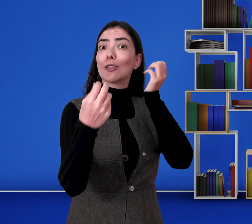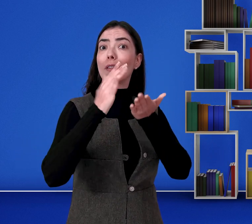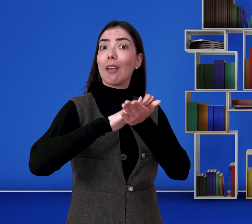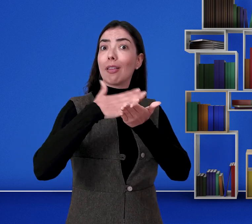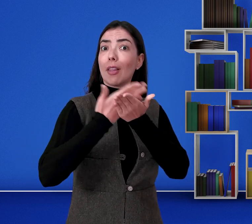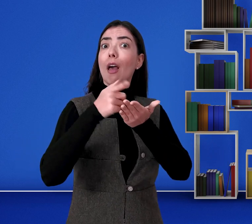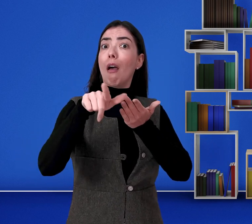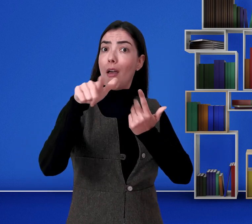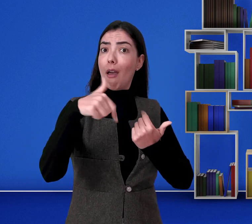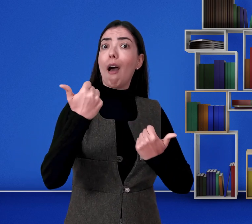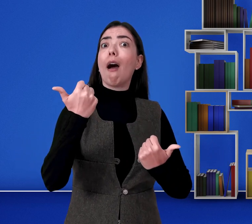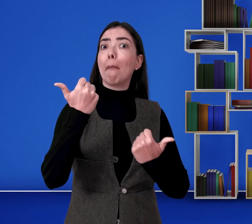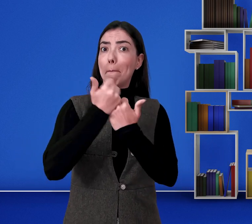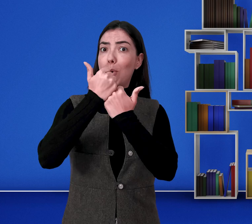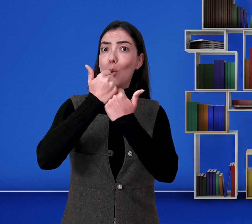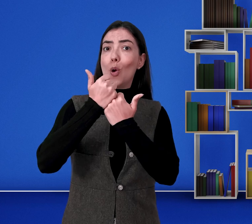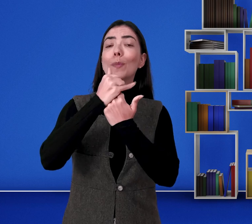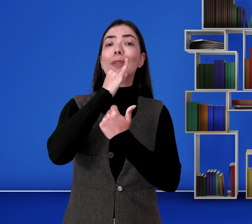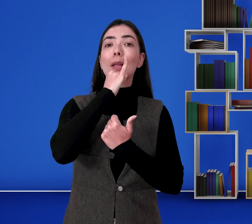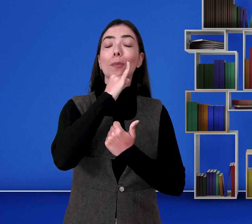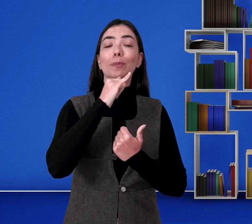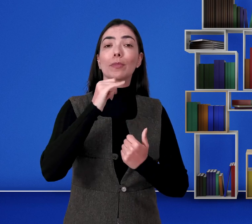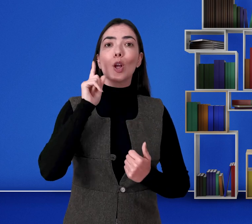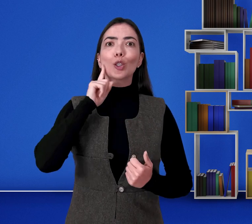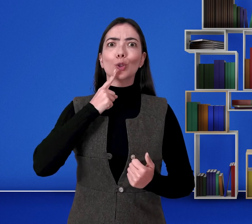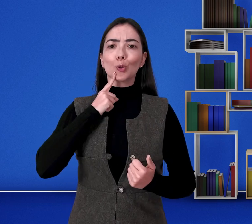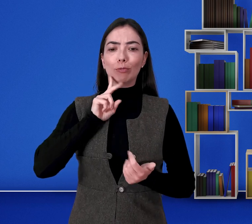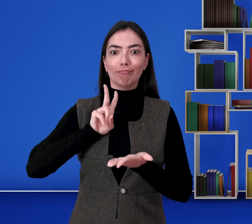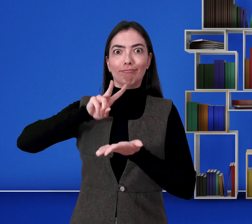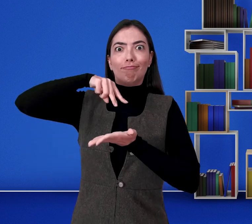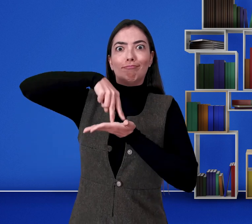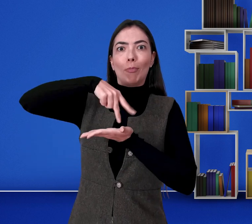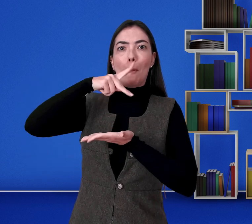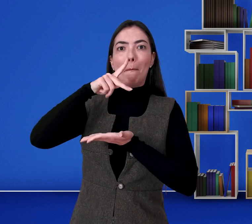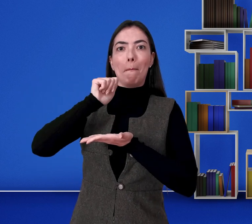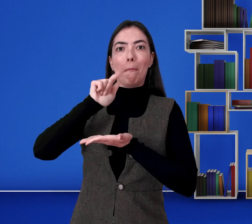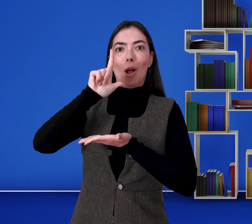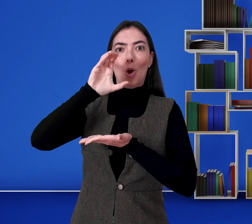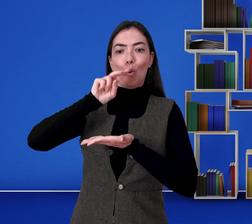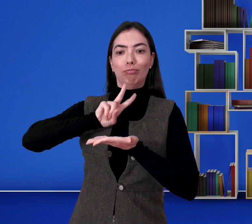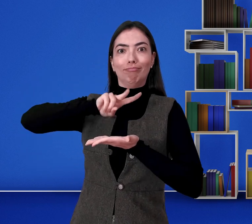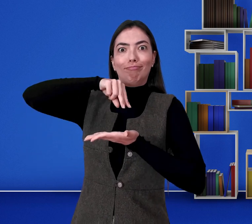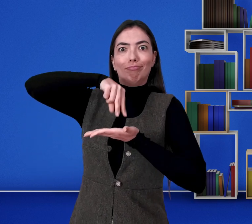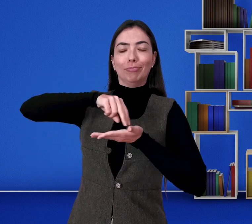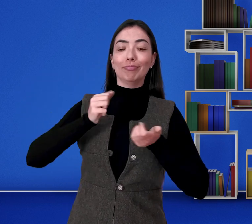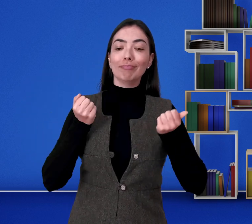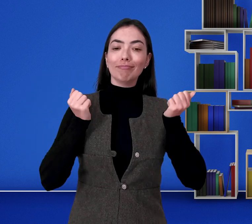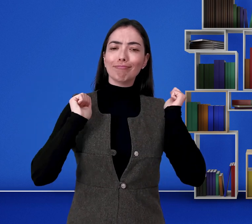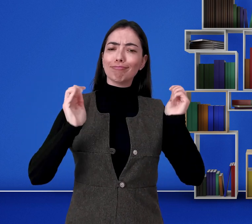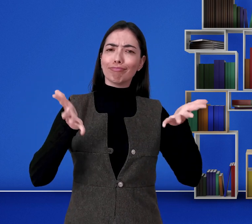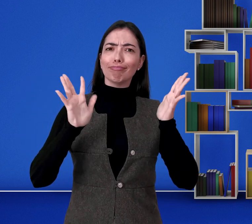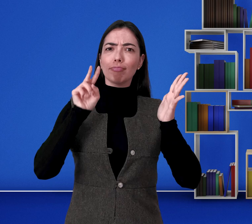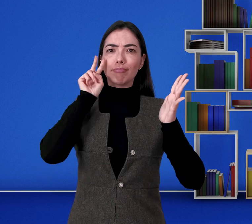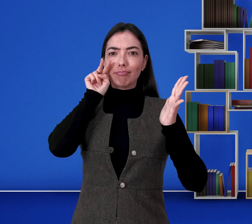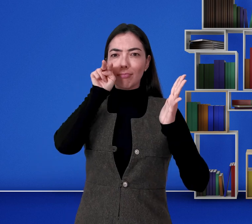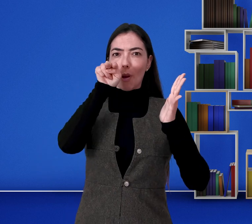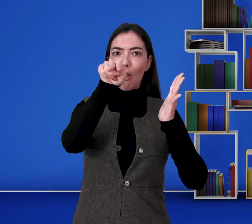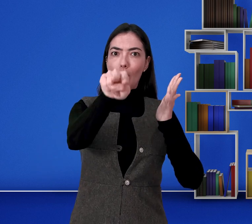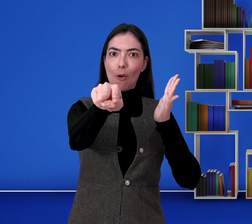frente, interpretando a música que está sendo passada. Então, enquanto o surdo está ali no palco, ele